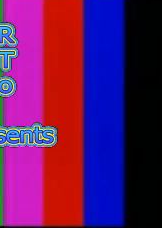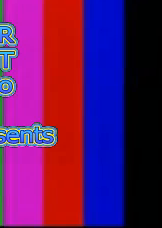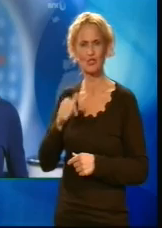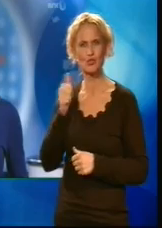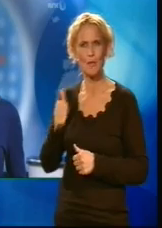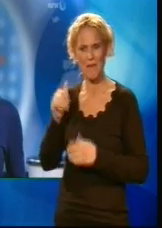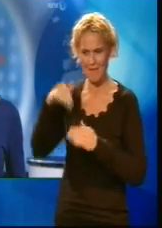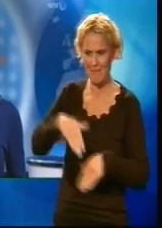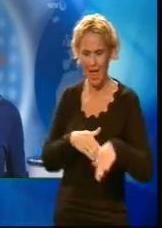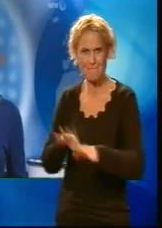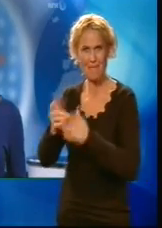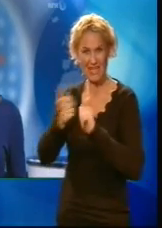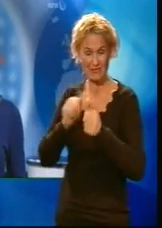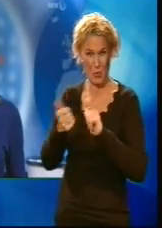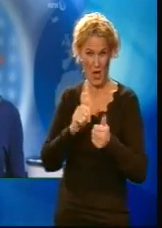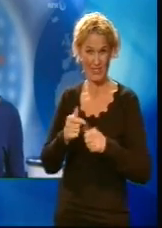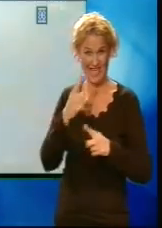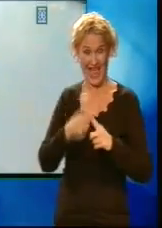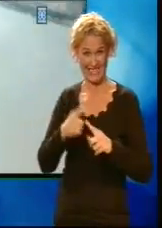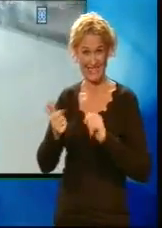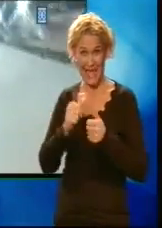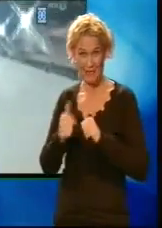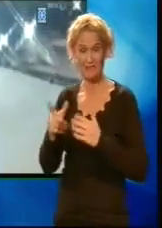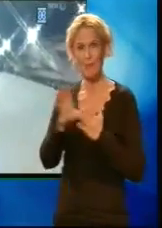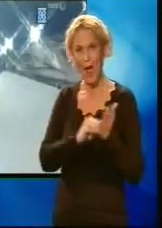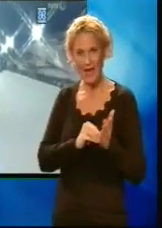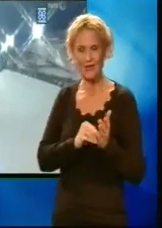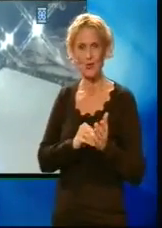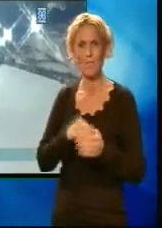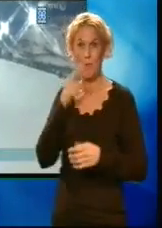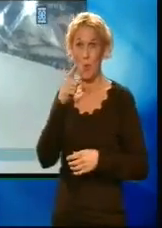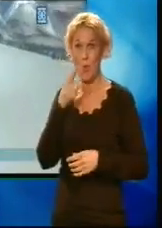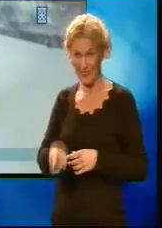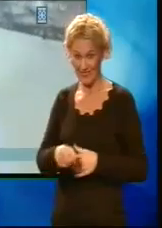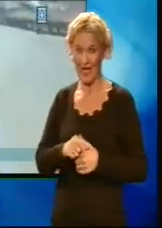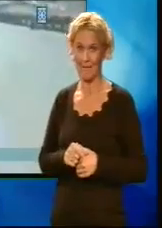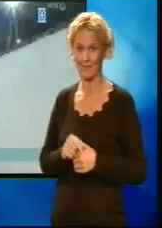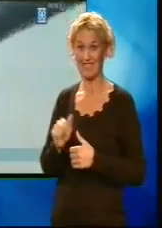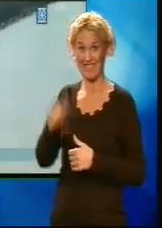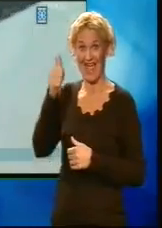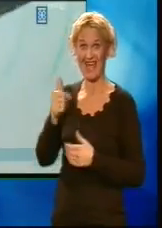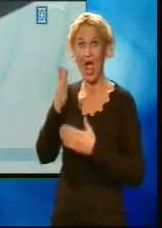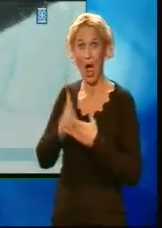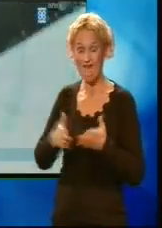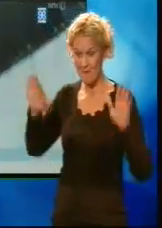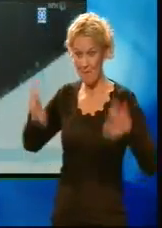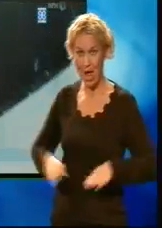Konkurranse i X-Games med poengsummen 100. Seieren i halfpipen i Aspen var